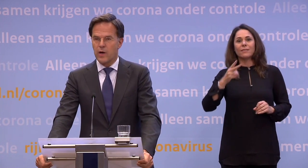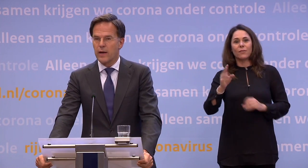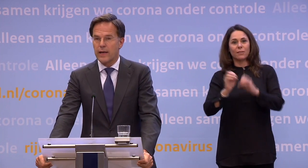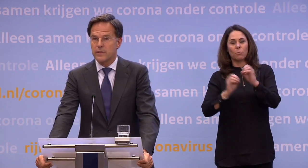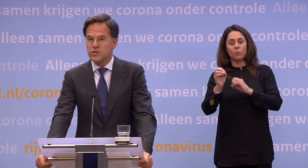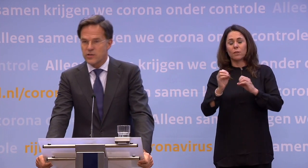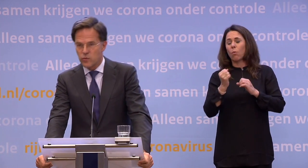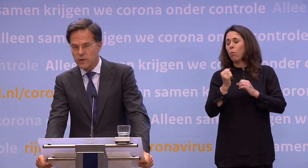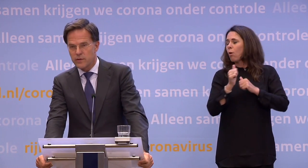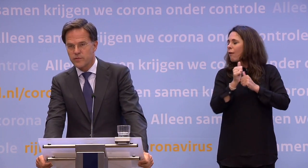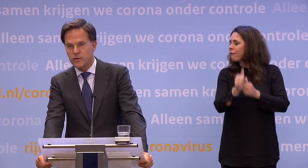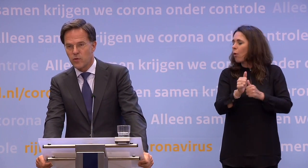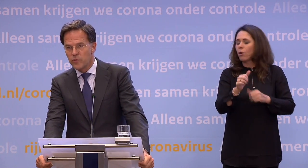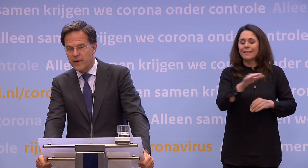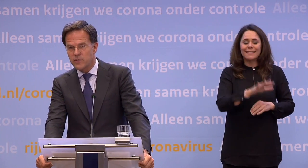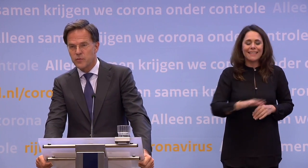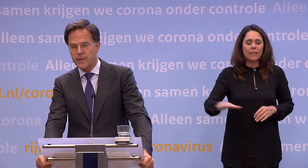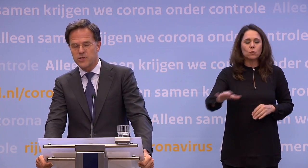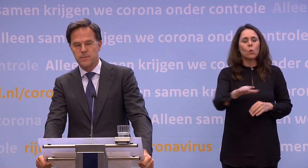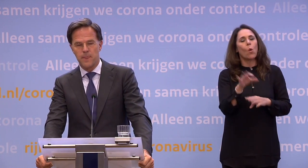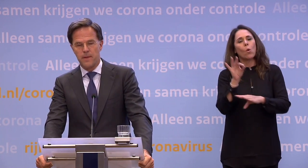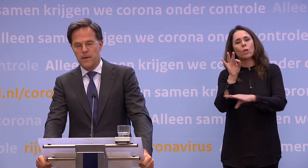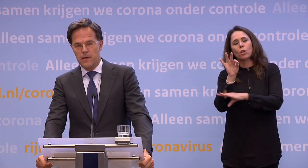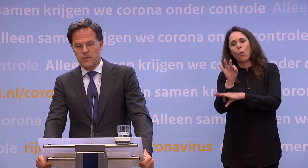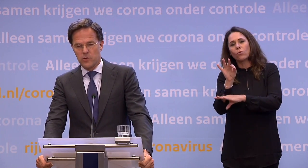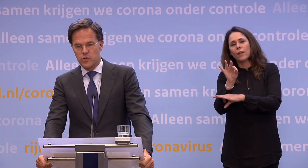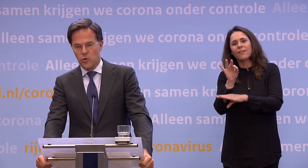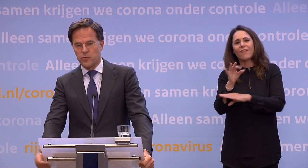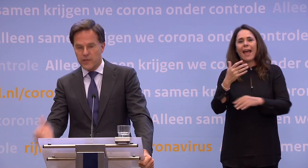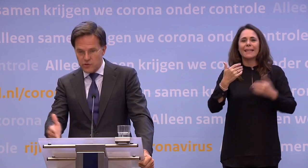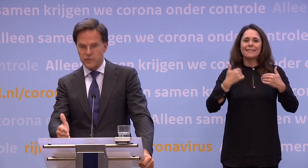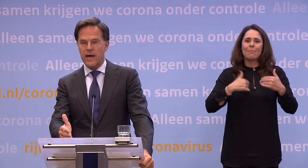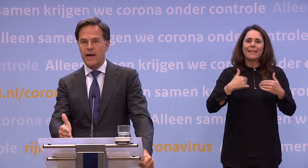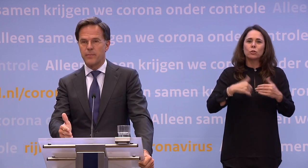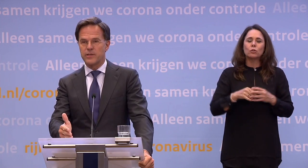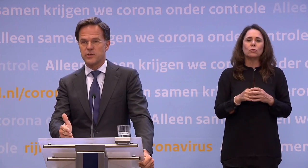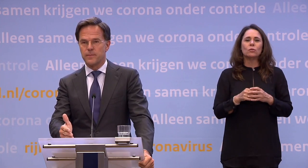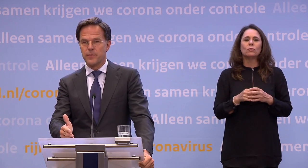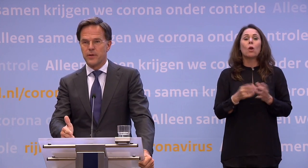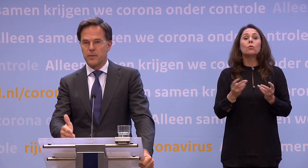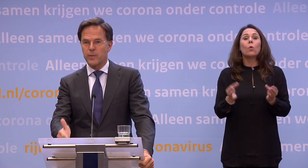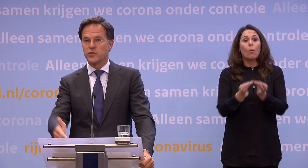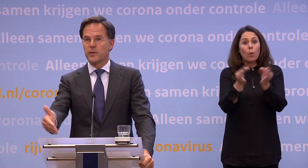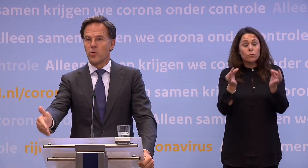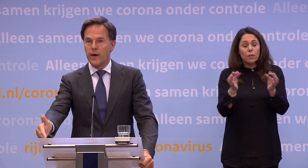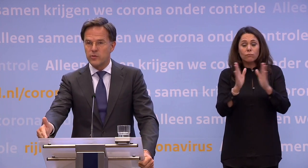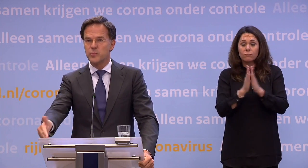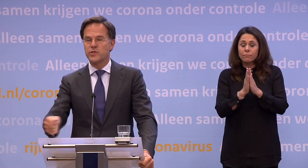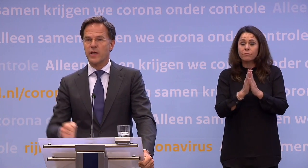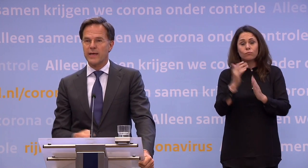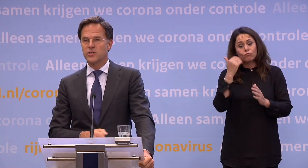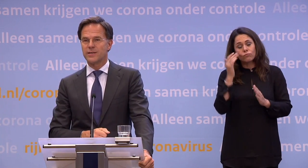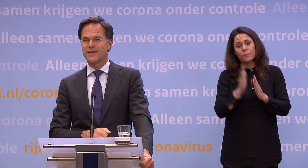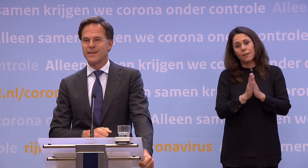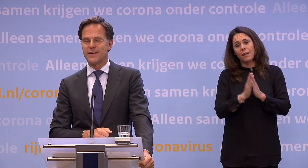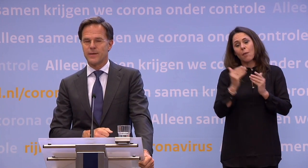allerlei sectoren... ...voor onderwijs, voor mensen. Dat los je op door deels te vragen aan mensen. Probeer zoveel mogelijk buiten de